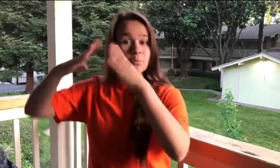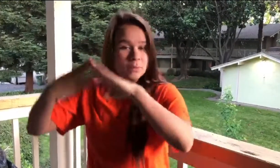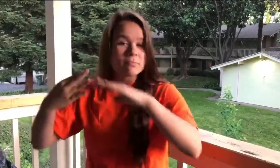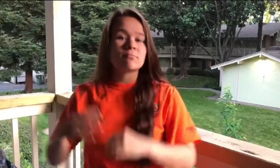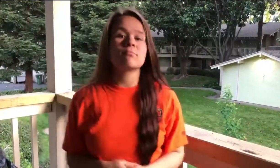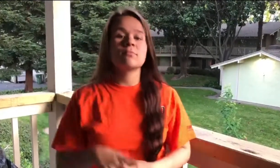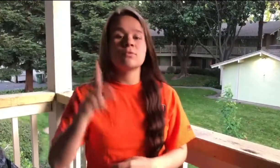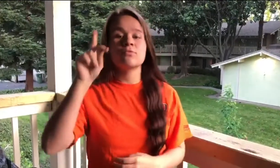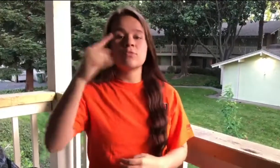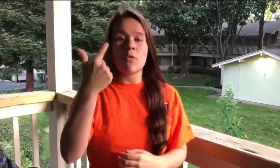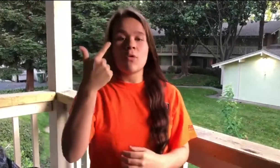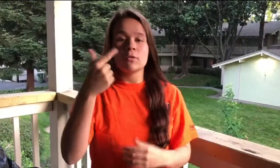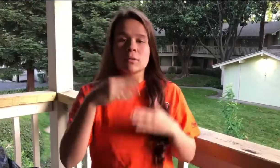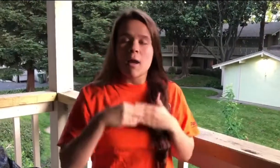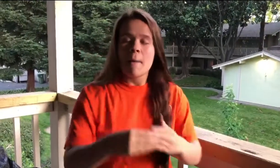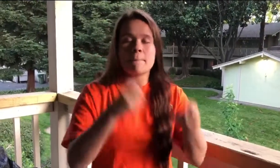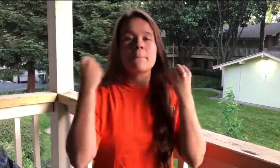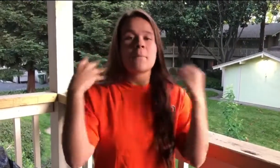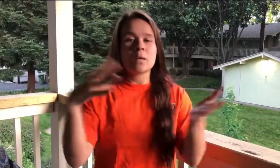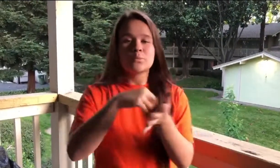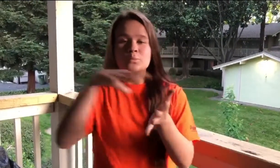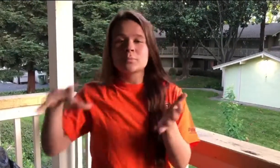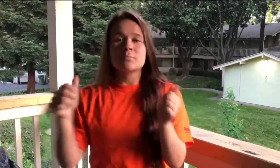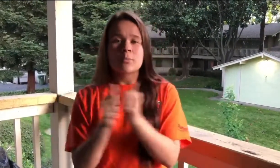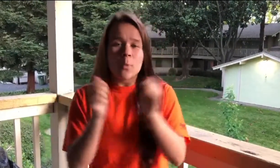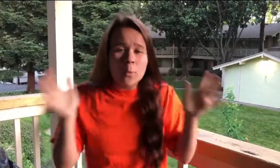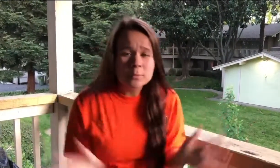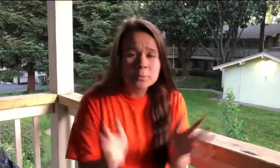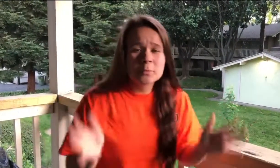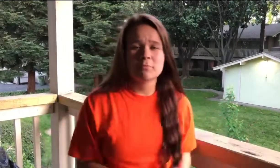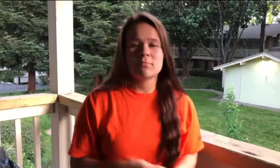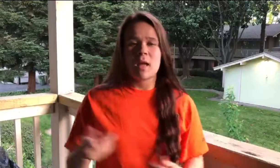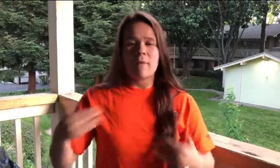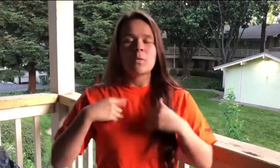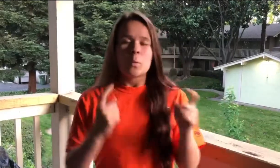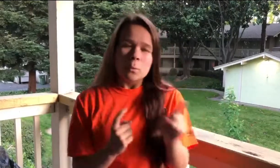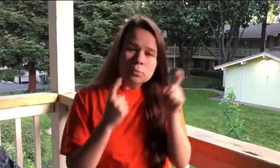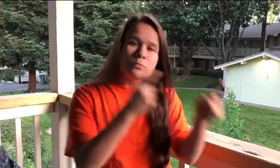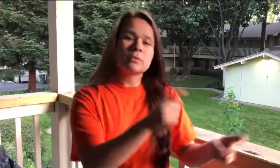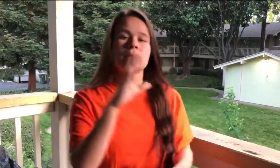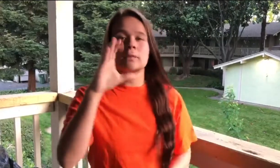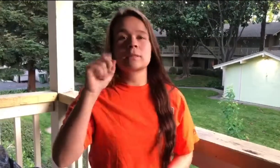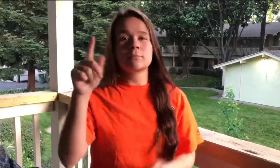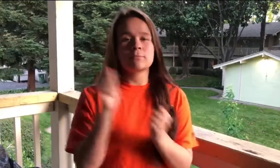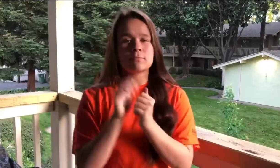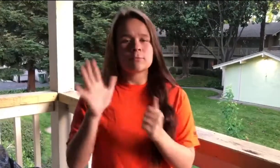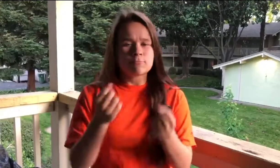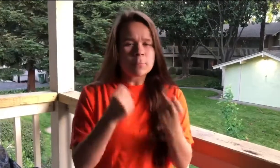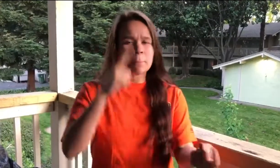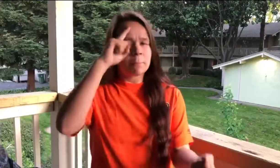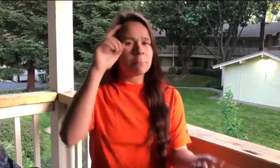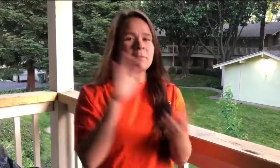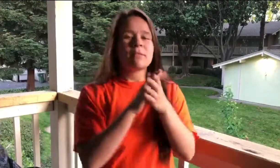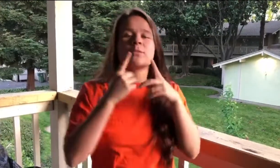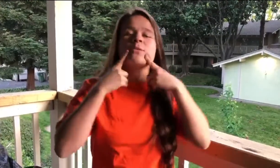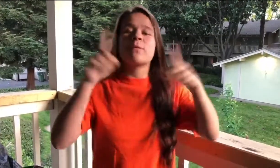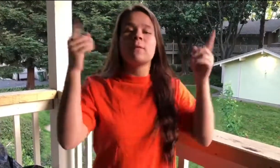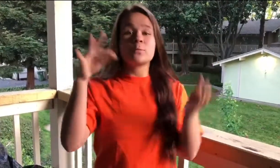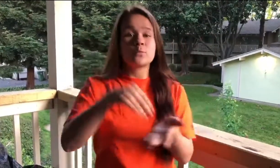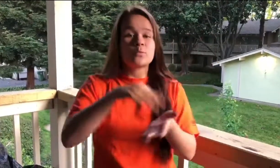con la comunidad. Daniel ha guiado a muchos alumnos alentándolos y está dedicado a CSD. Cree que